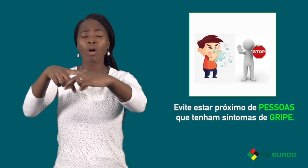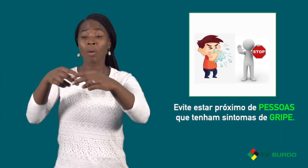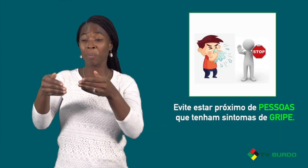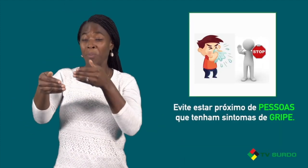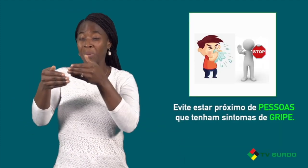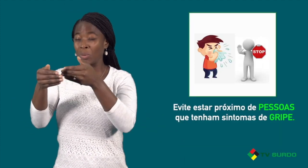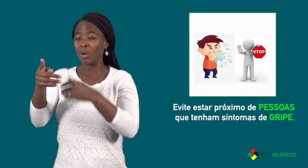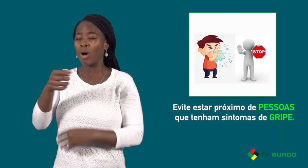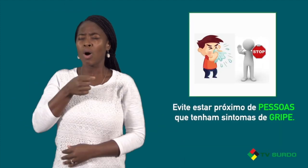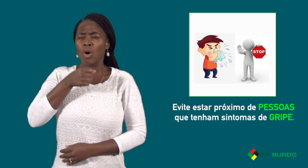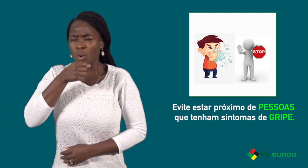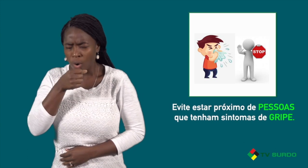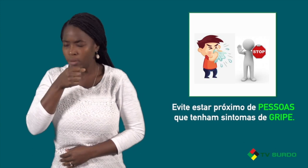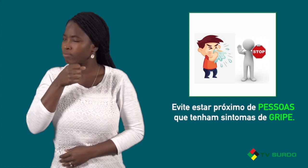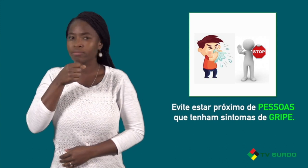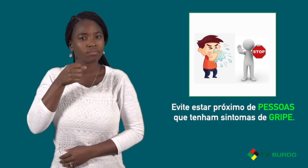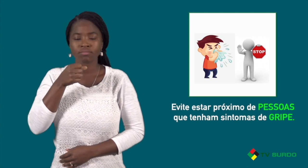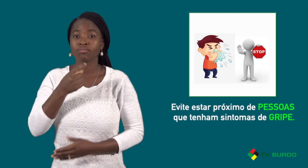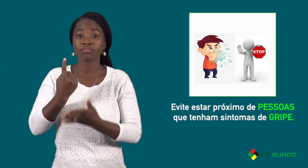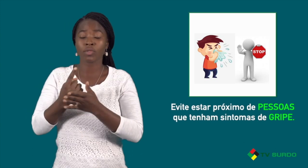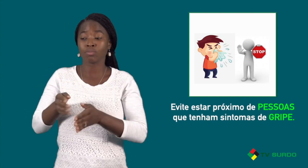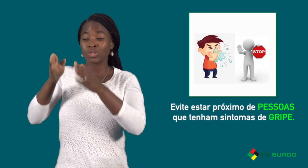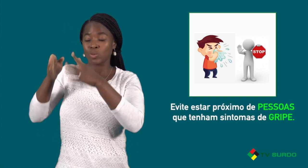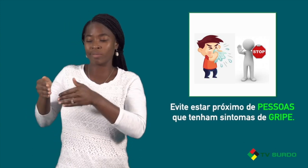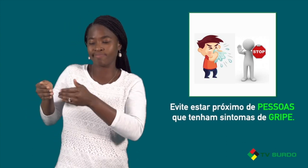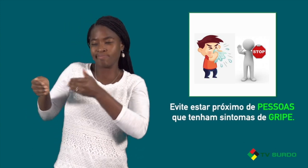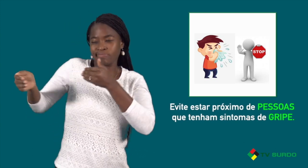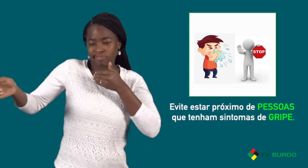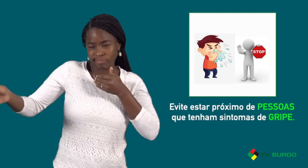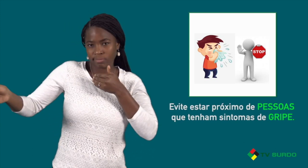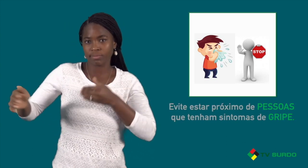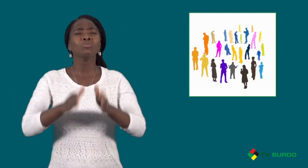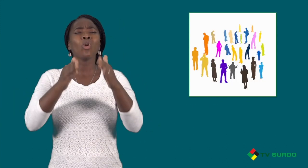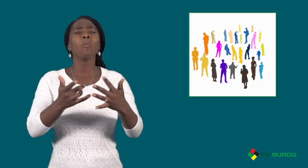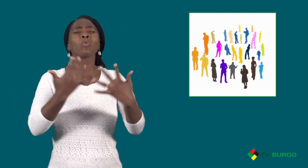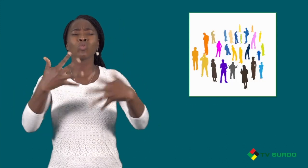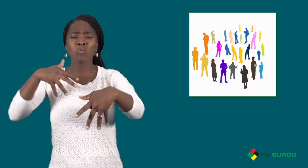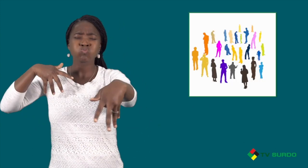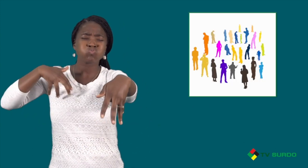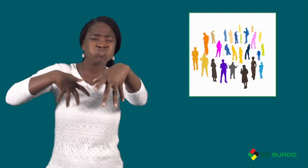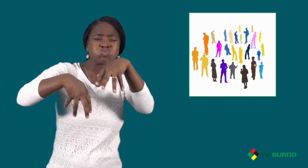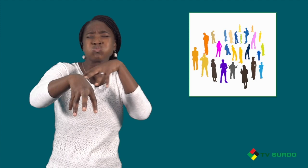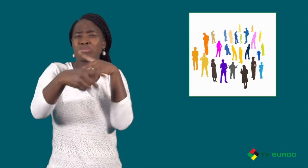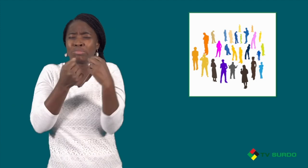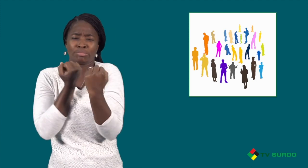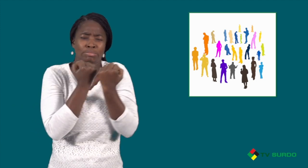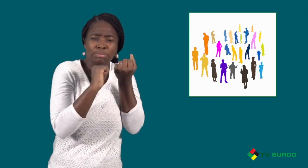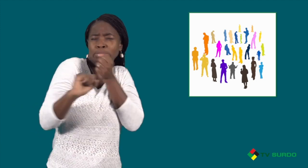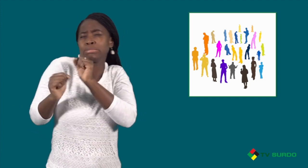a tossir, é importante que distancie-se da pessoa. Evite estar no local de muitas pessoas.